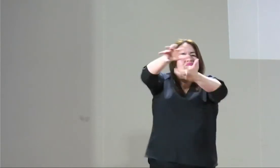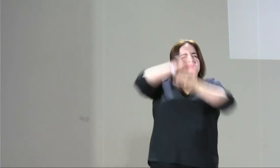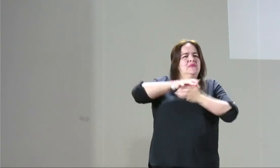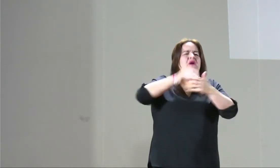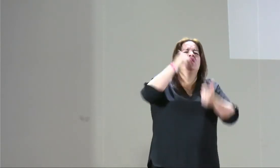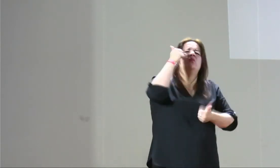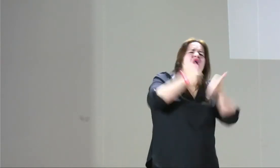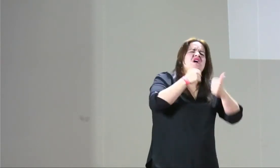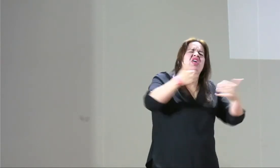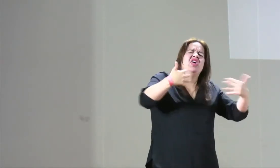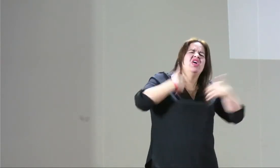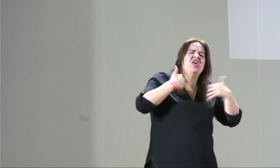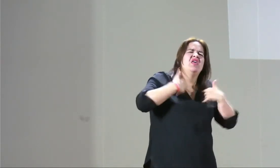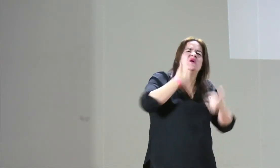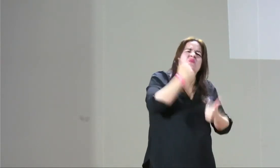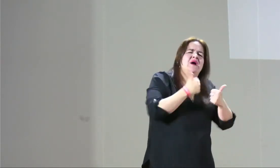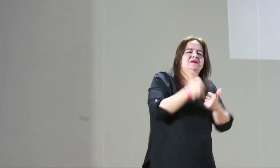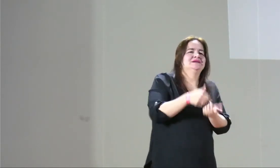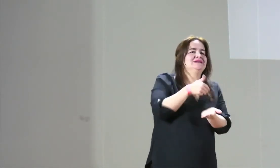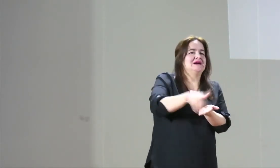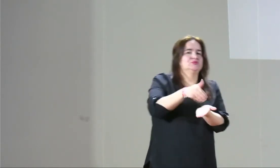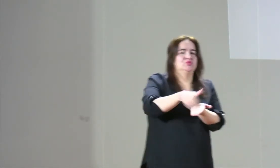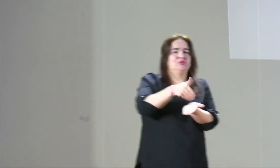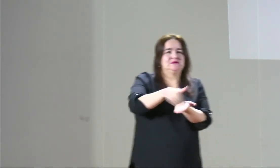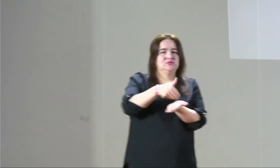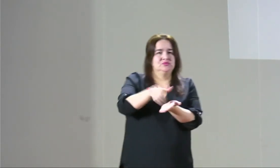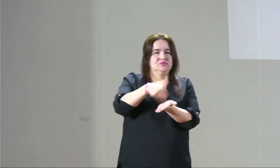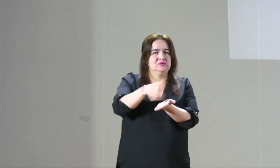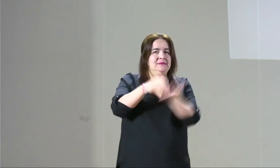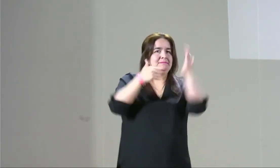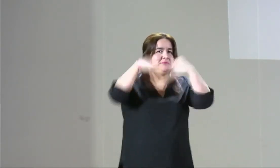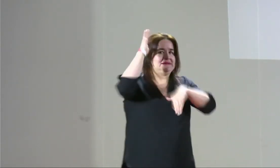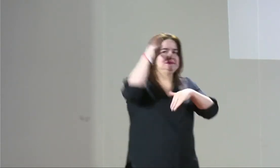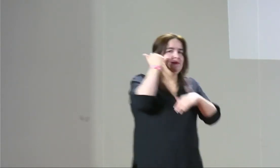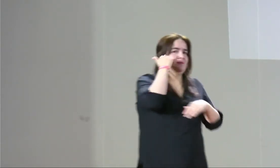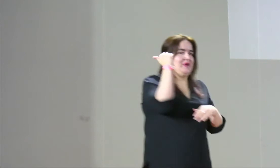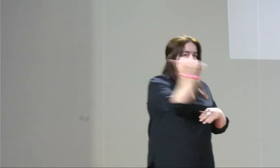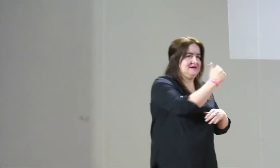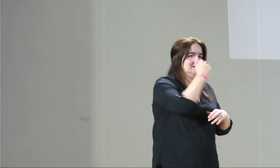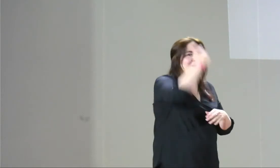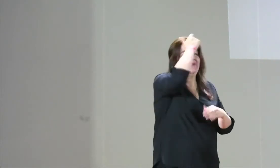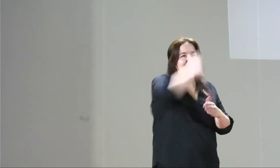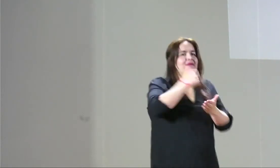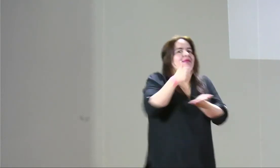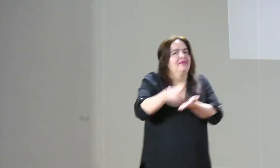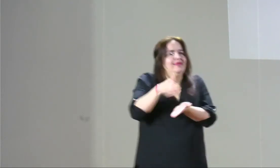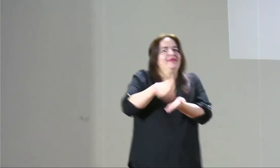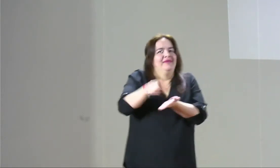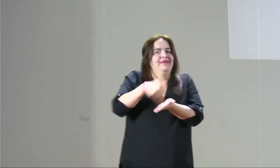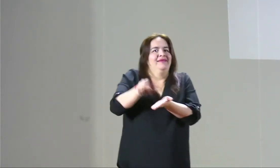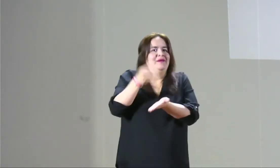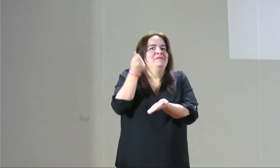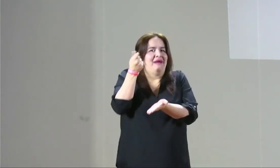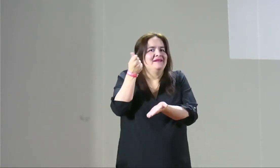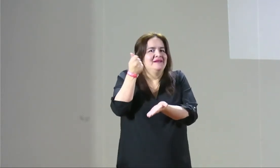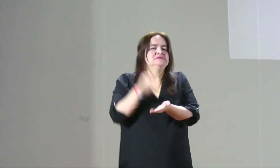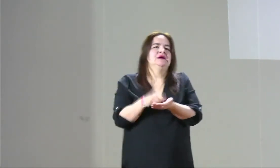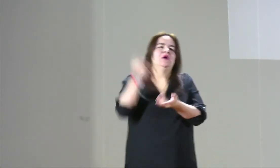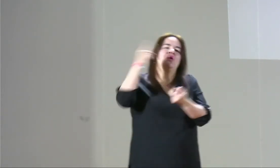Porque es un costo que se debe asumir de manera mensual, pero ¿qué es lo que sucede? El gasto, ese es el problema, el gasto que asume la mujer para